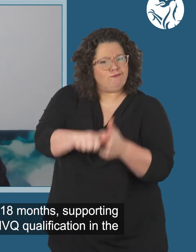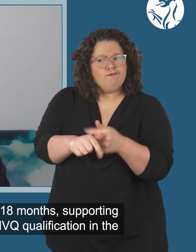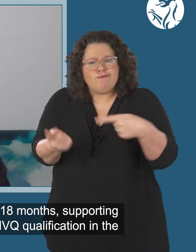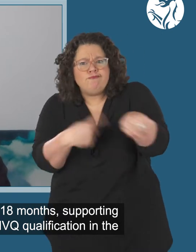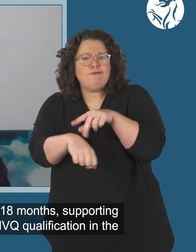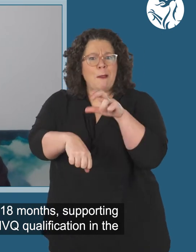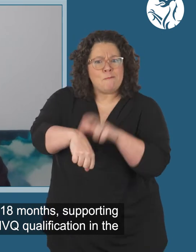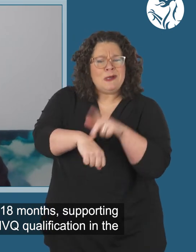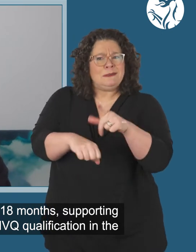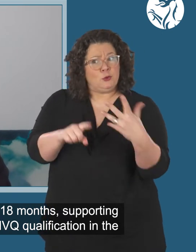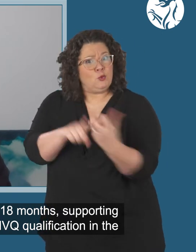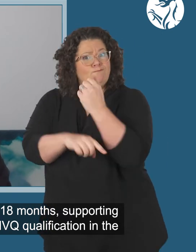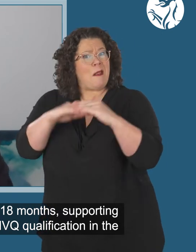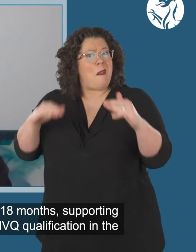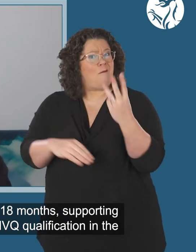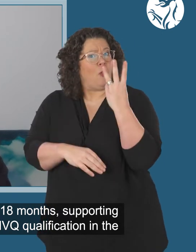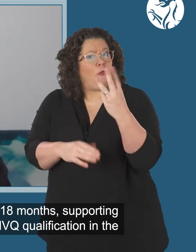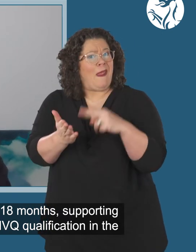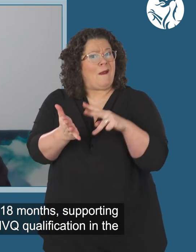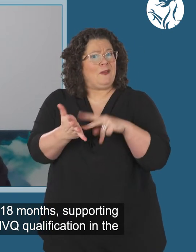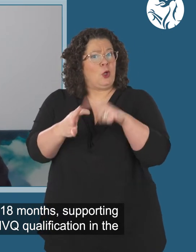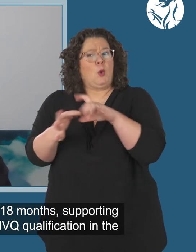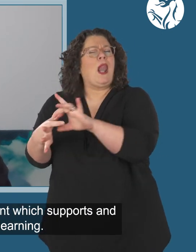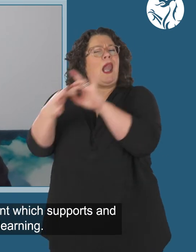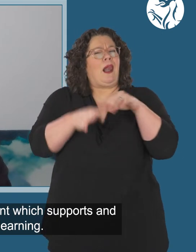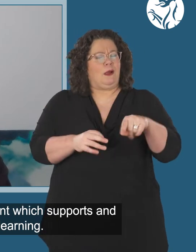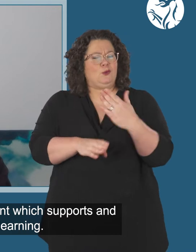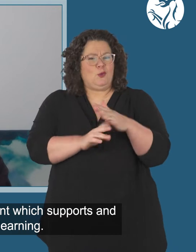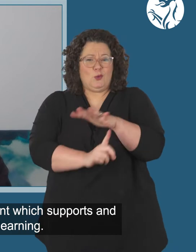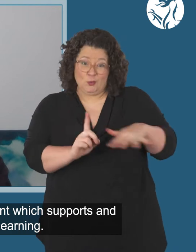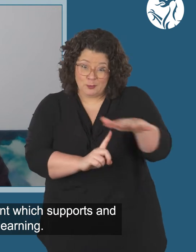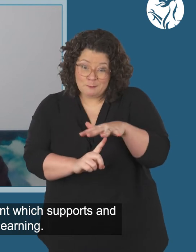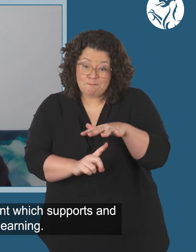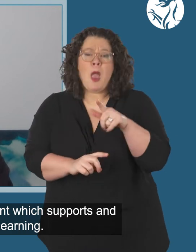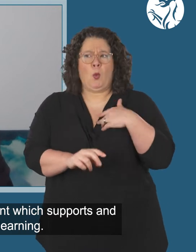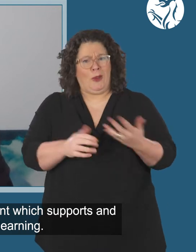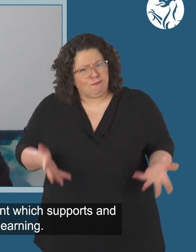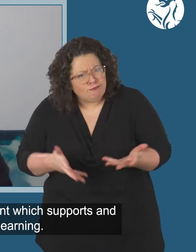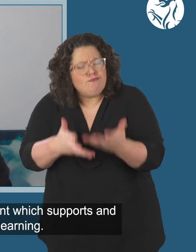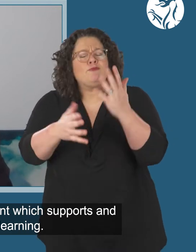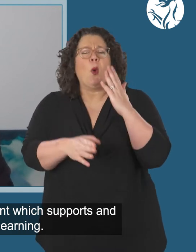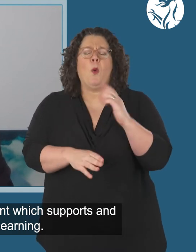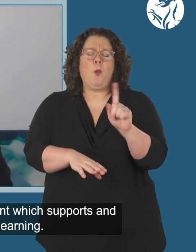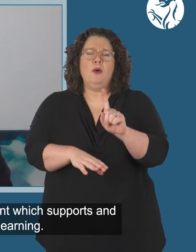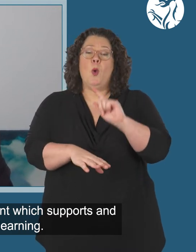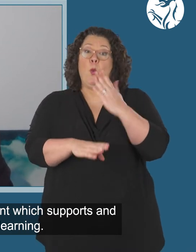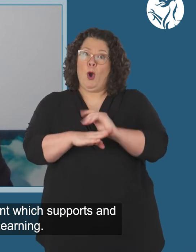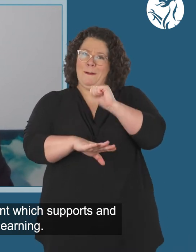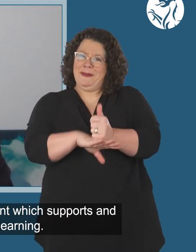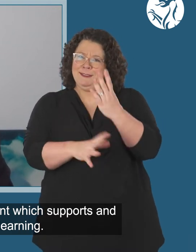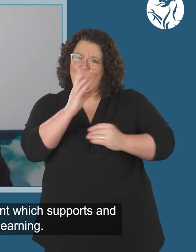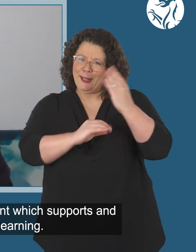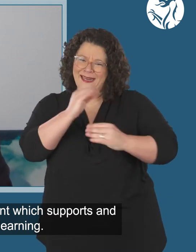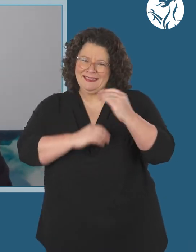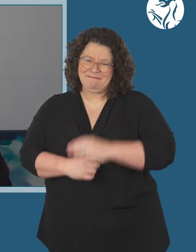apprentices to attain a Level 3 NDQ qualification in the relevant discipline, in an environment which supports and enables